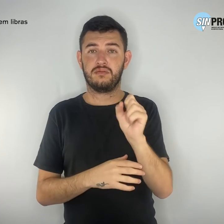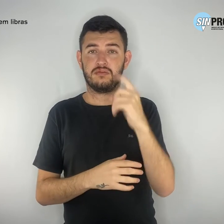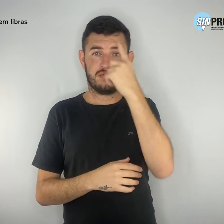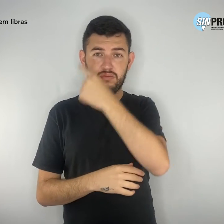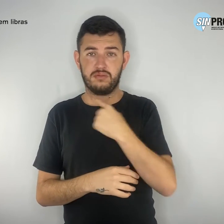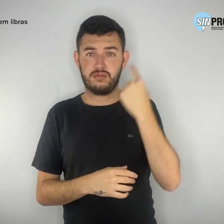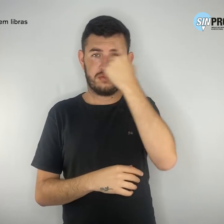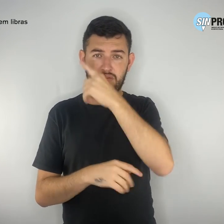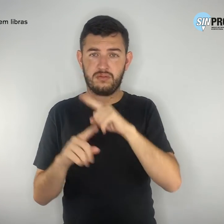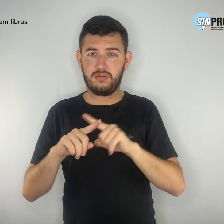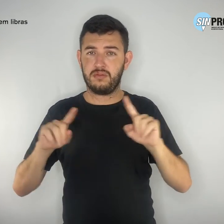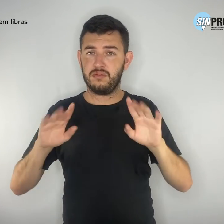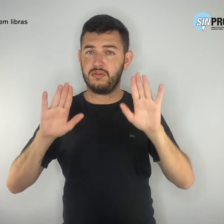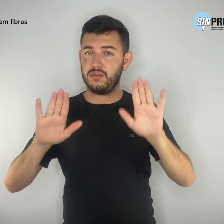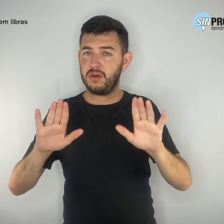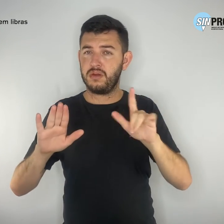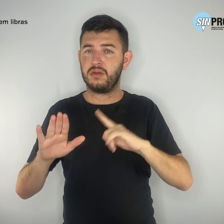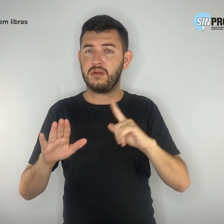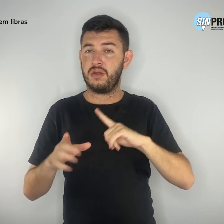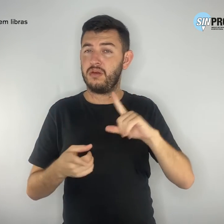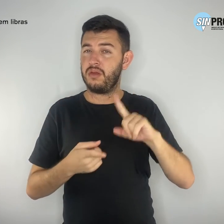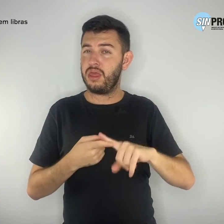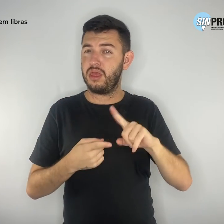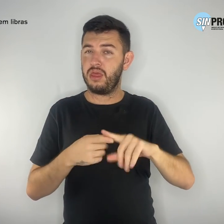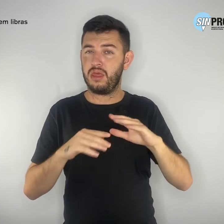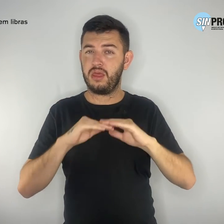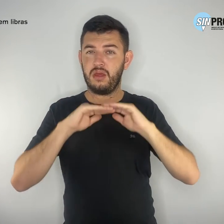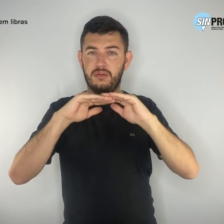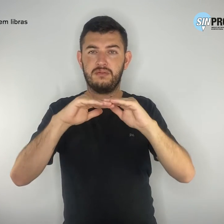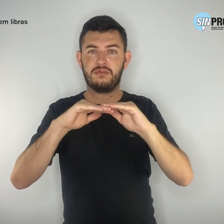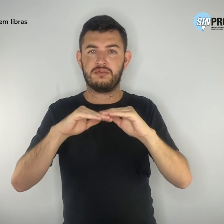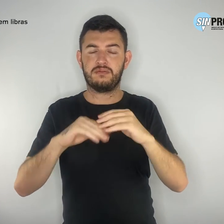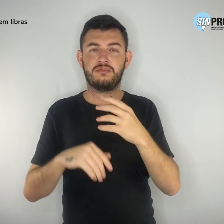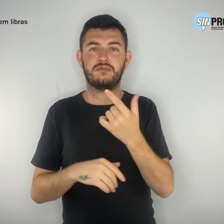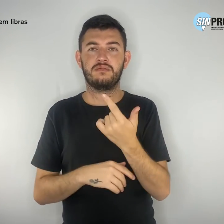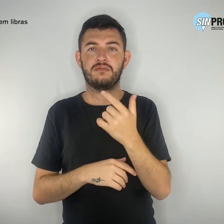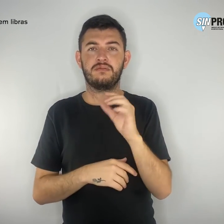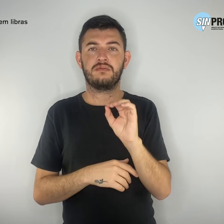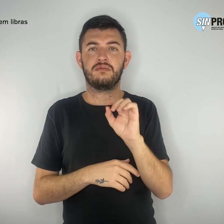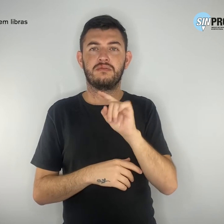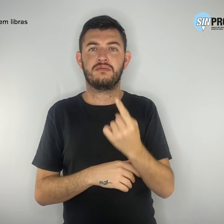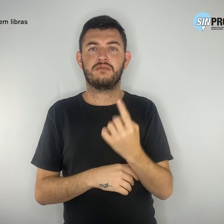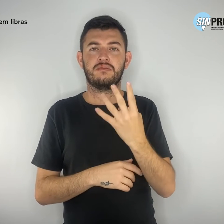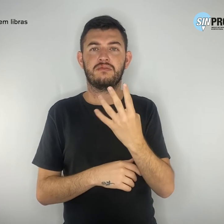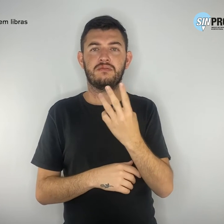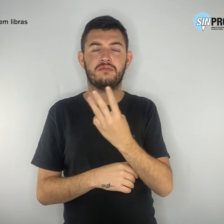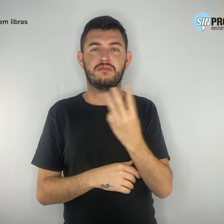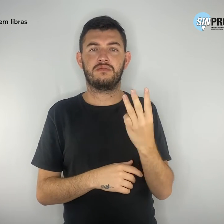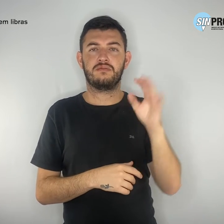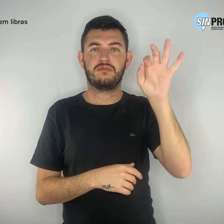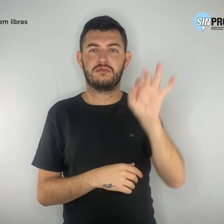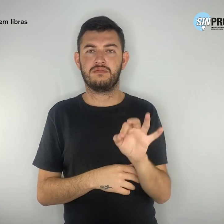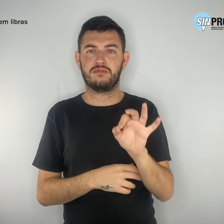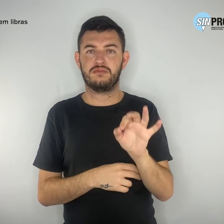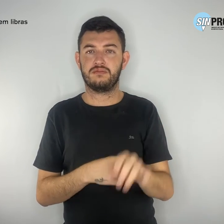ameaças 20,43%, seguidas por vias de fato